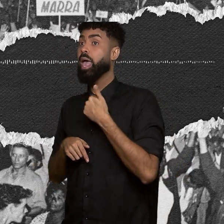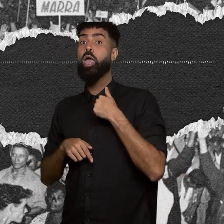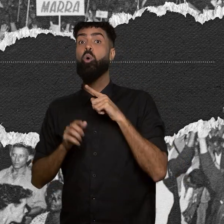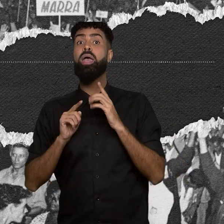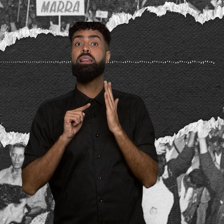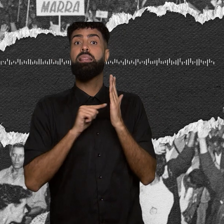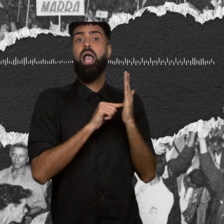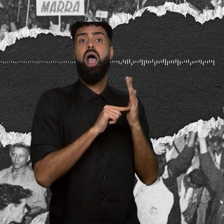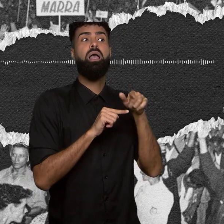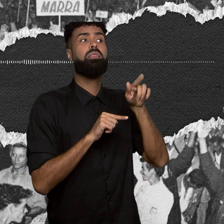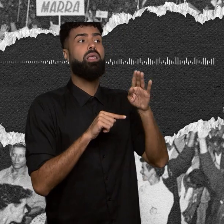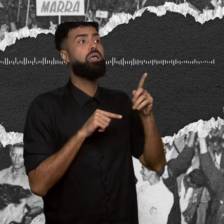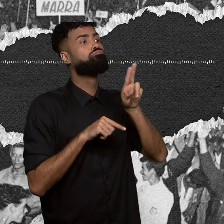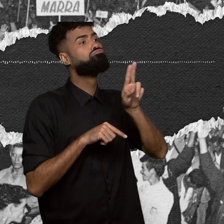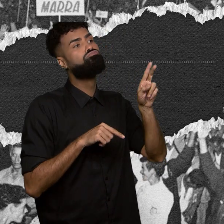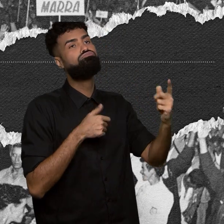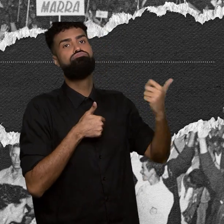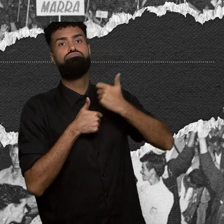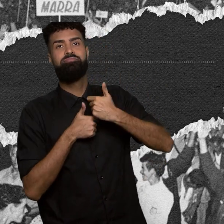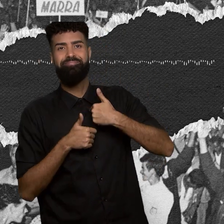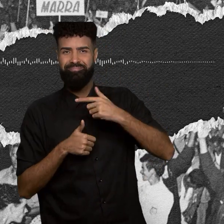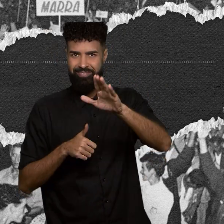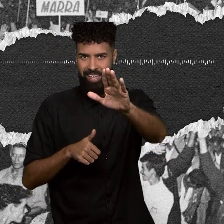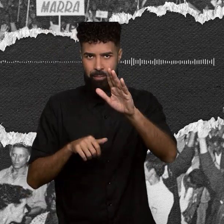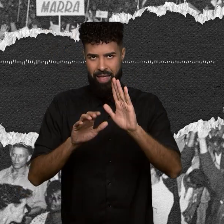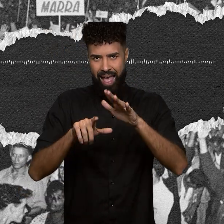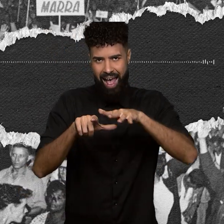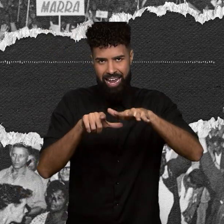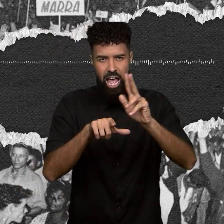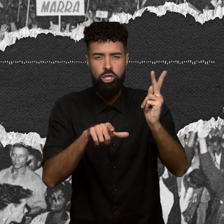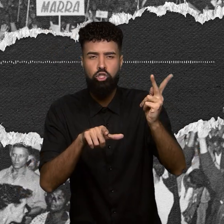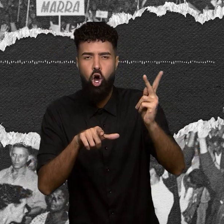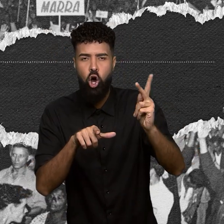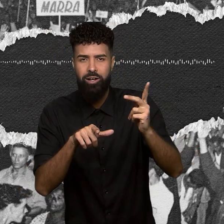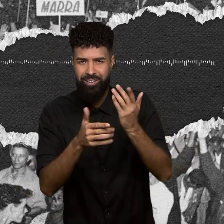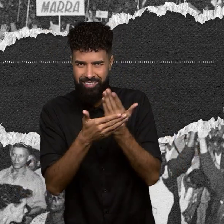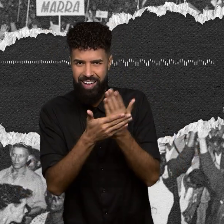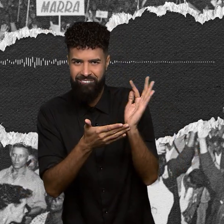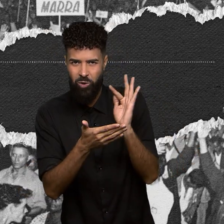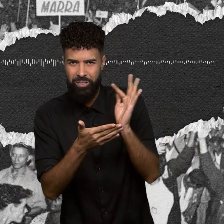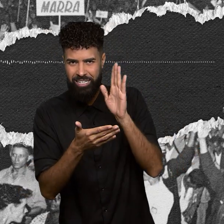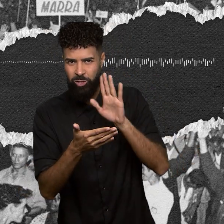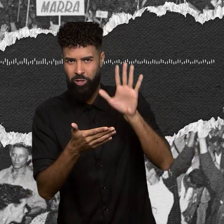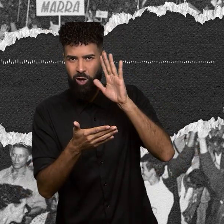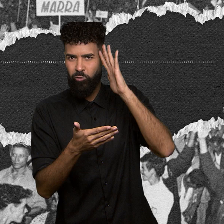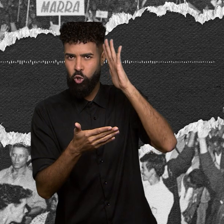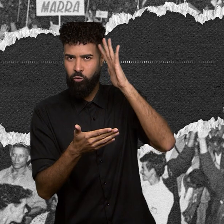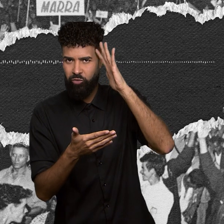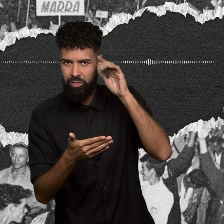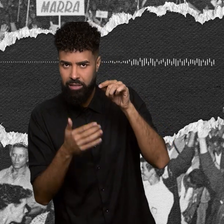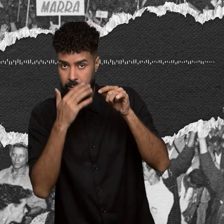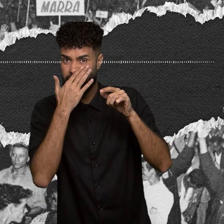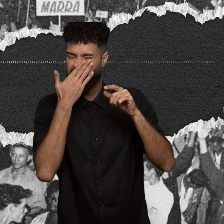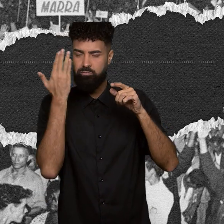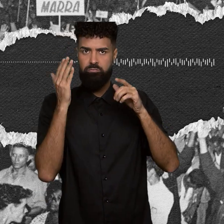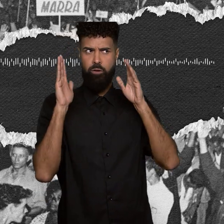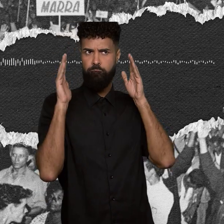dar um exemplo, na área da história, na antiga da Faculdade Nacional de Pilosofia, que foi um grande foco de resistência